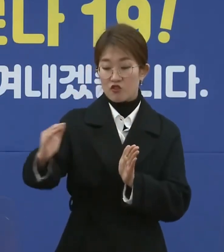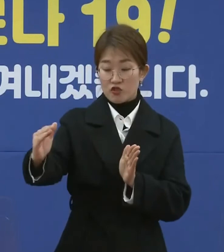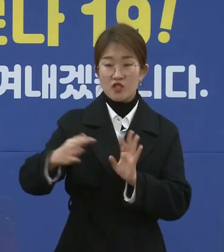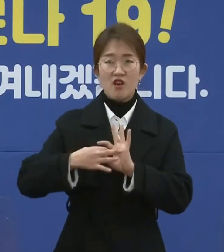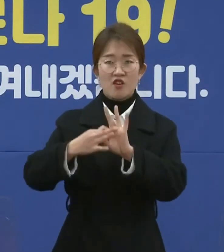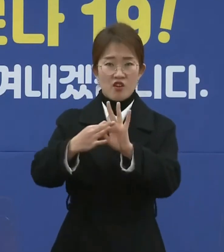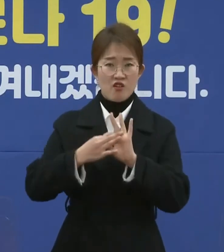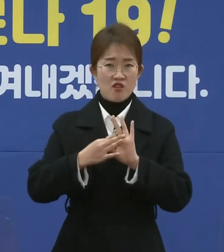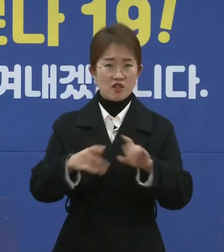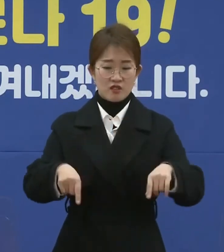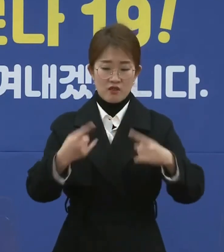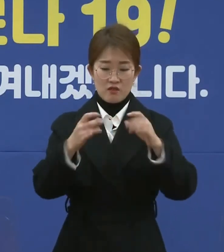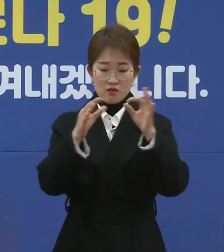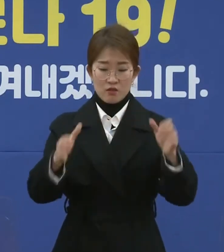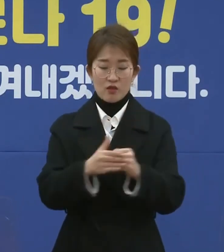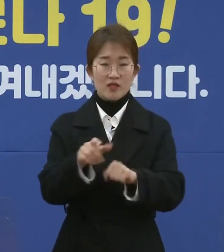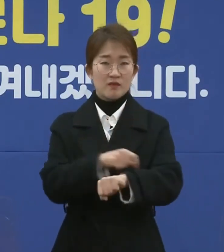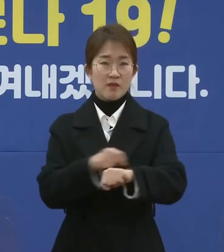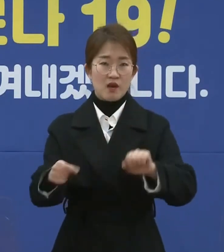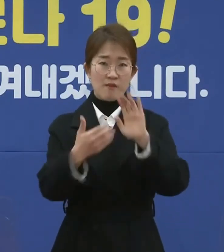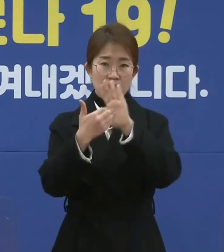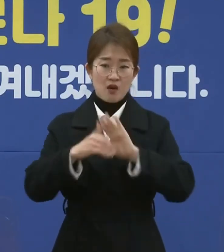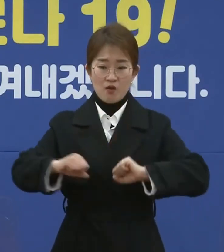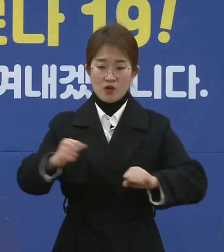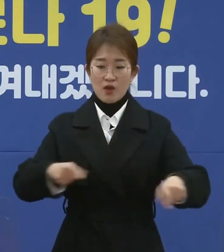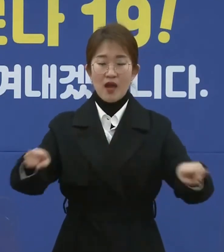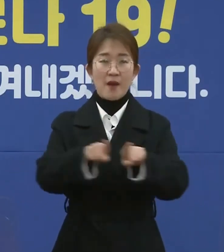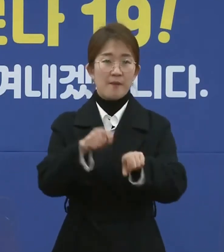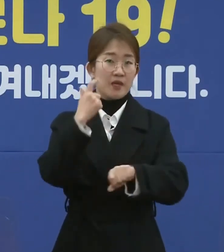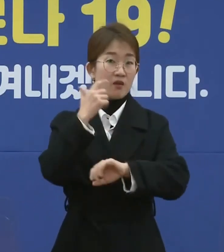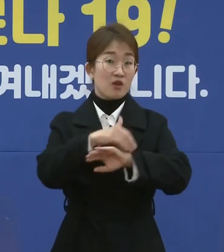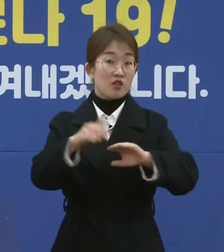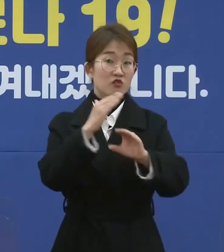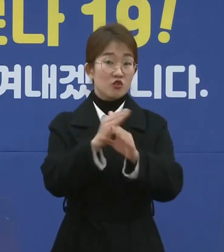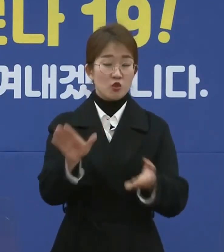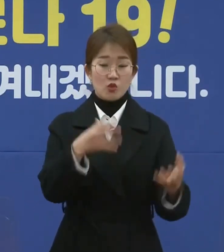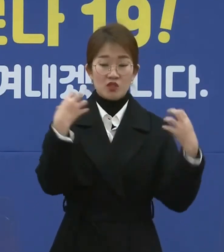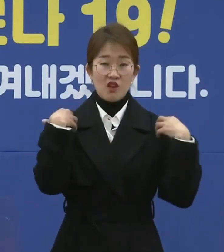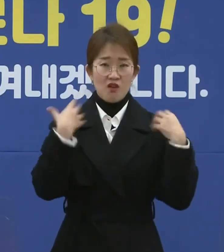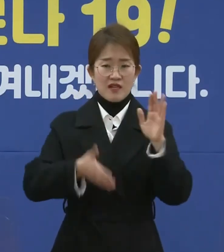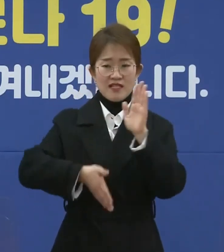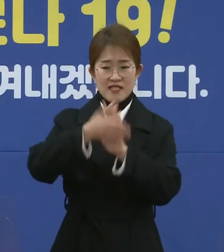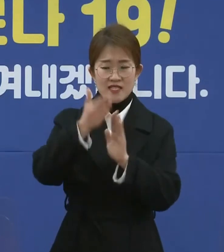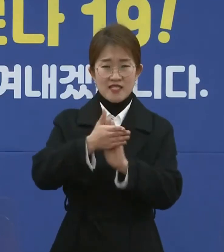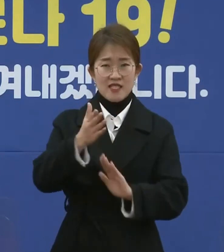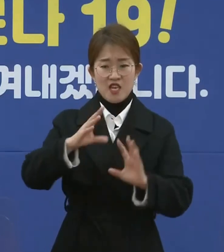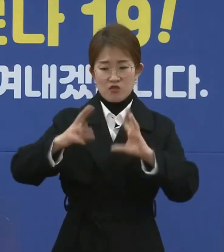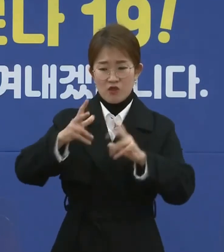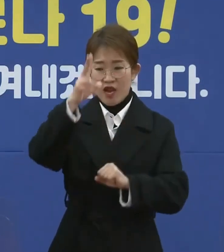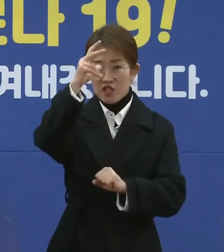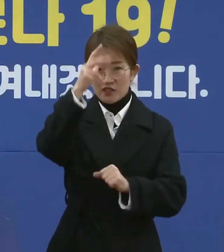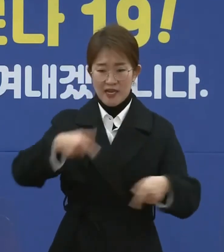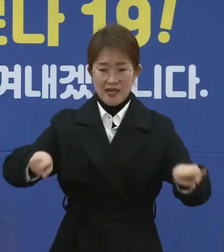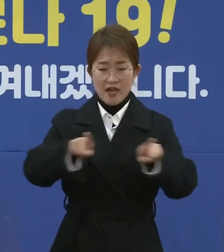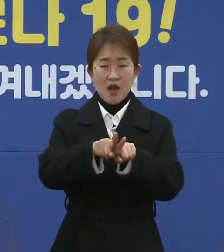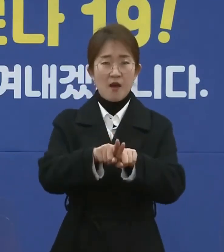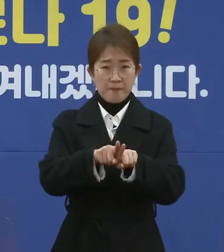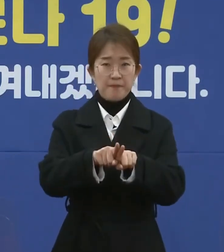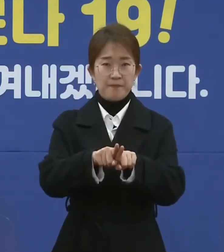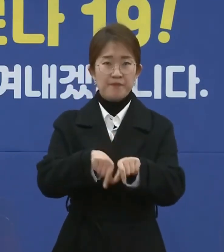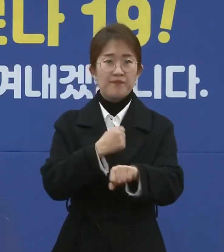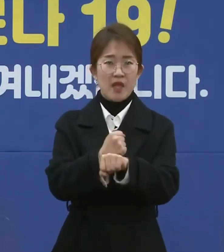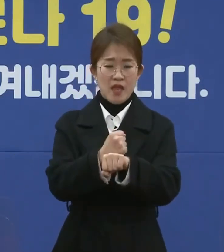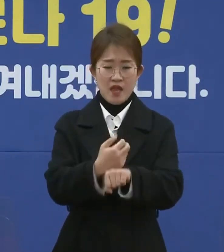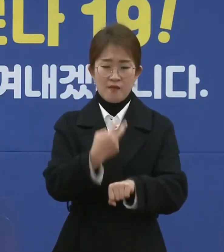설련유 특별 방역활동도 병행합니다. 도와 행정시, 자치경찰, 국가경찰이 함께 공조해서